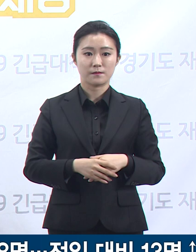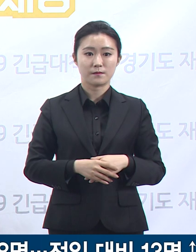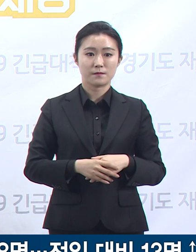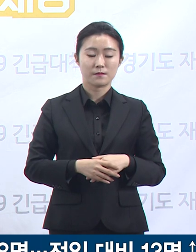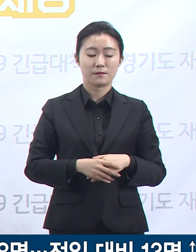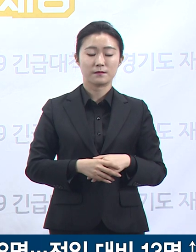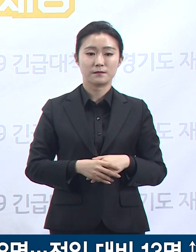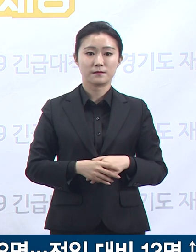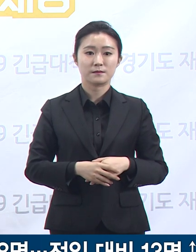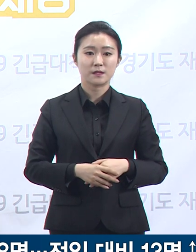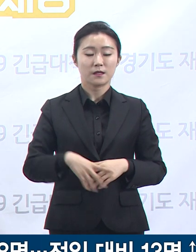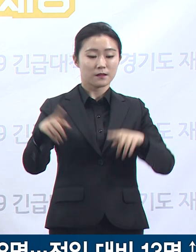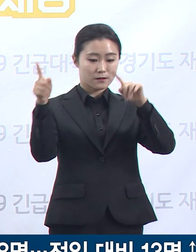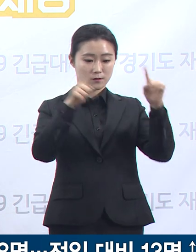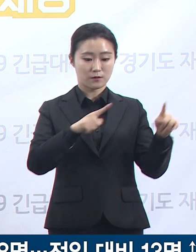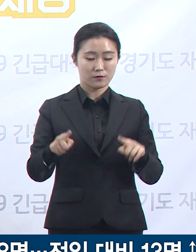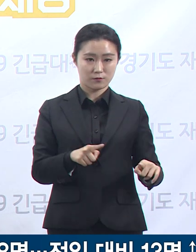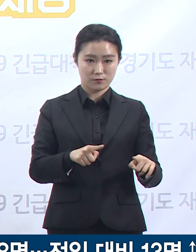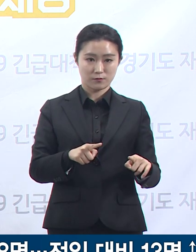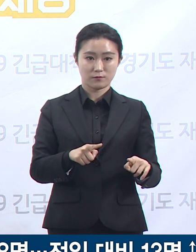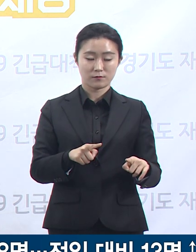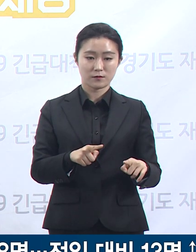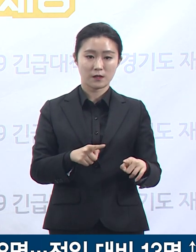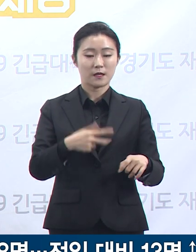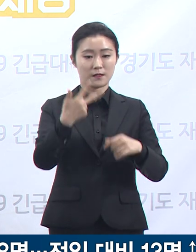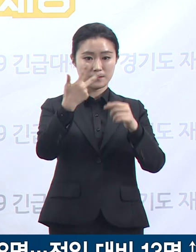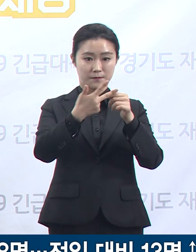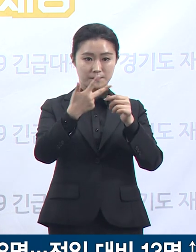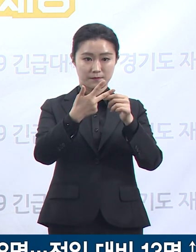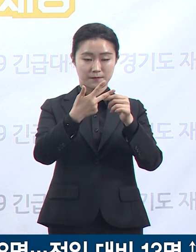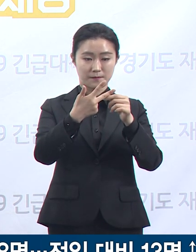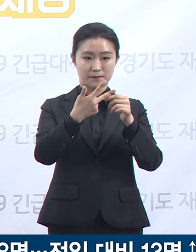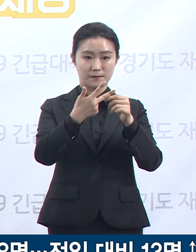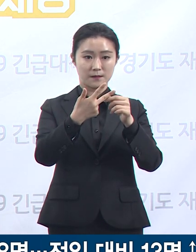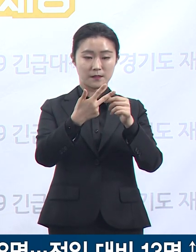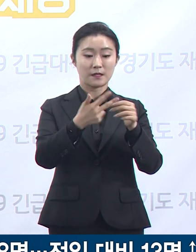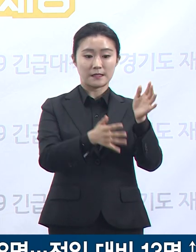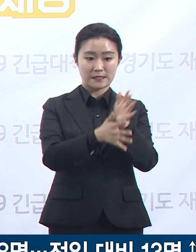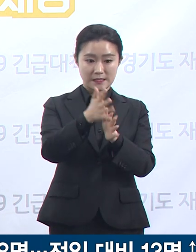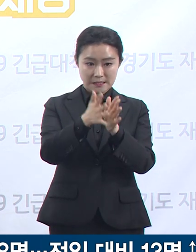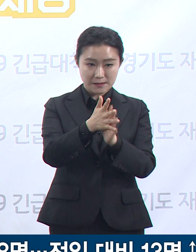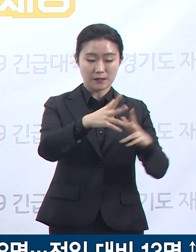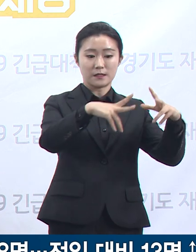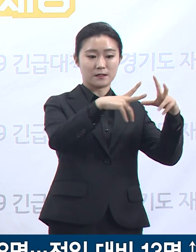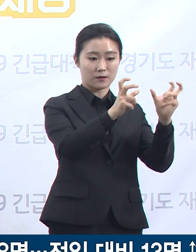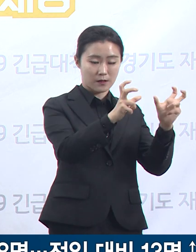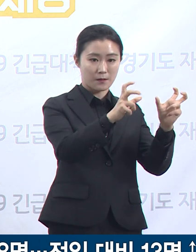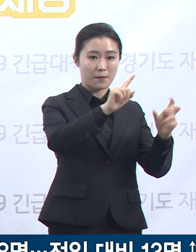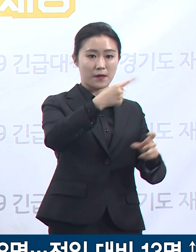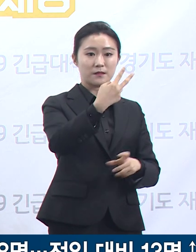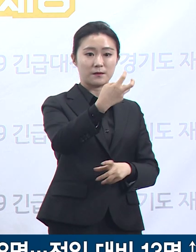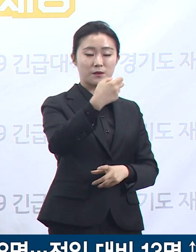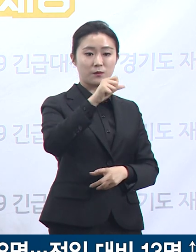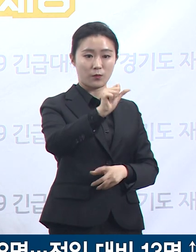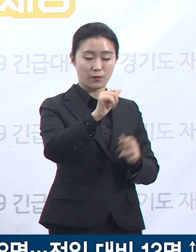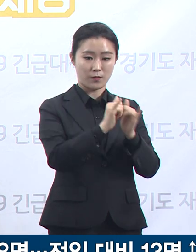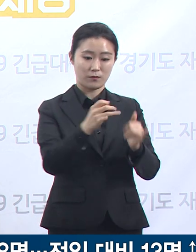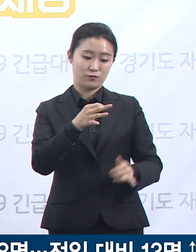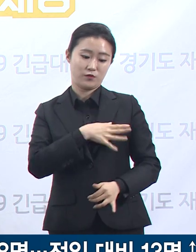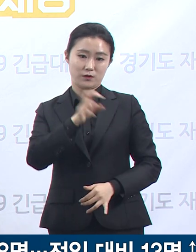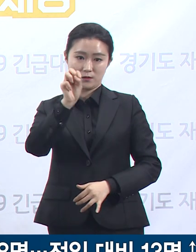.1명으로 전국 17개 시도 중 7번째이며 시군별로는 성남시 135명, 부천시